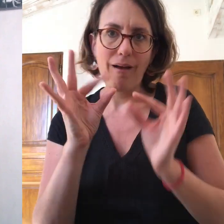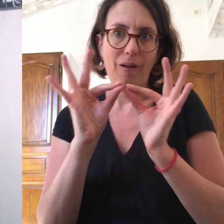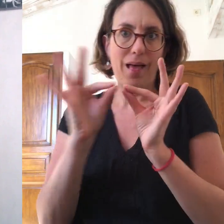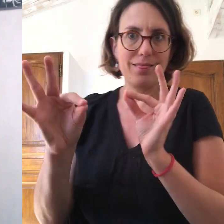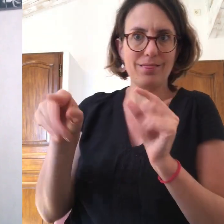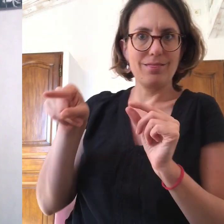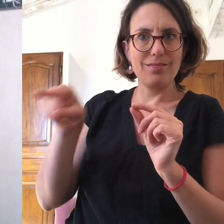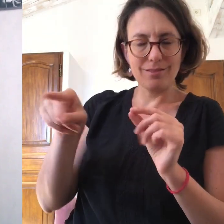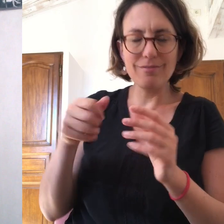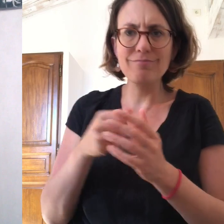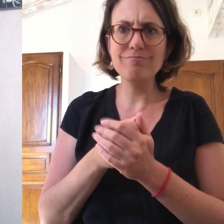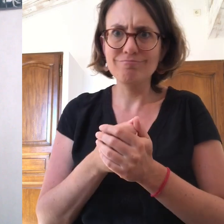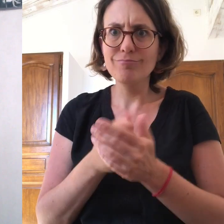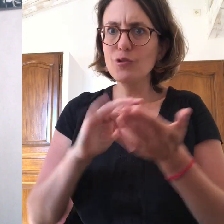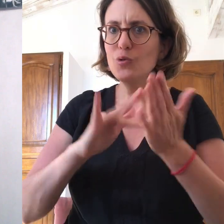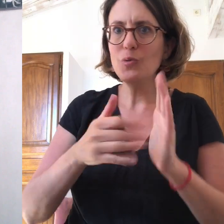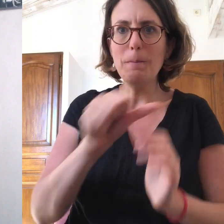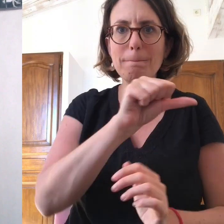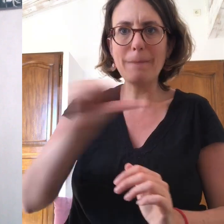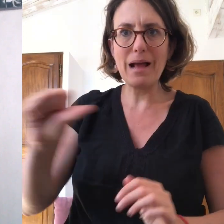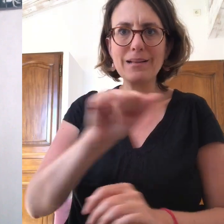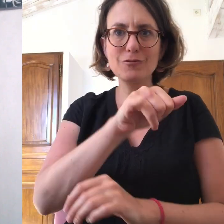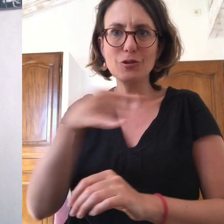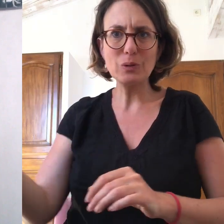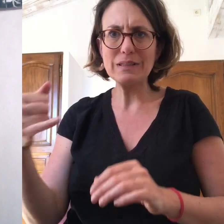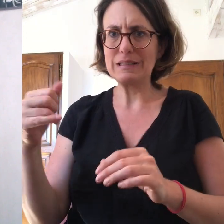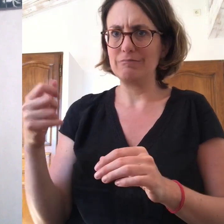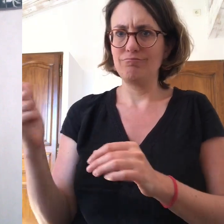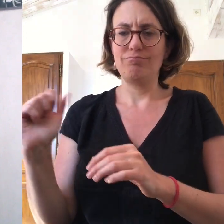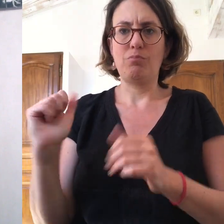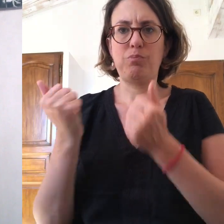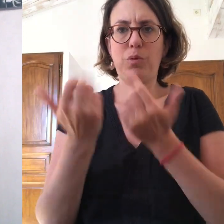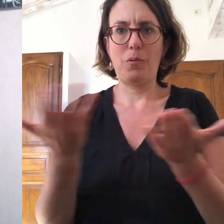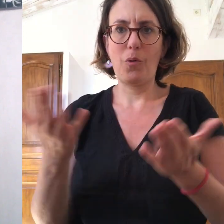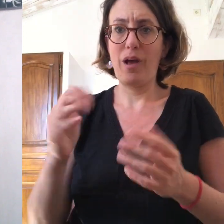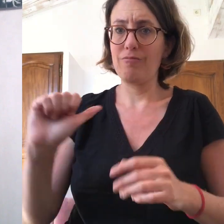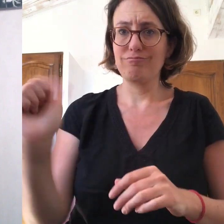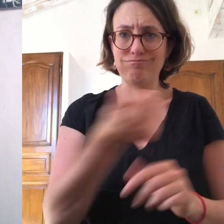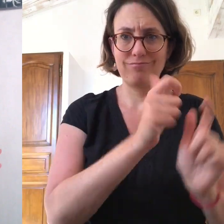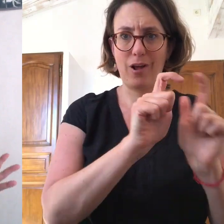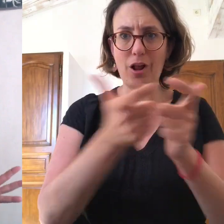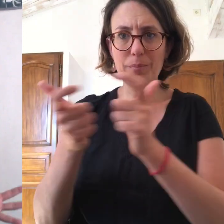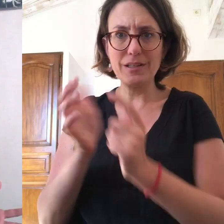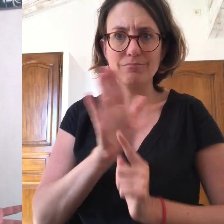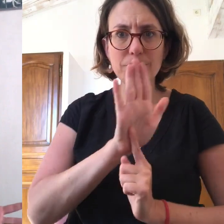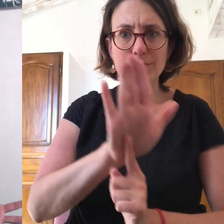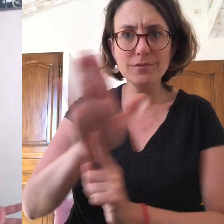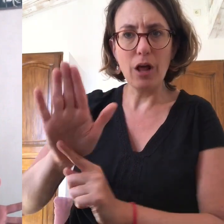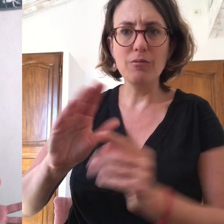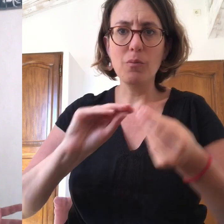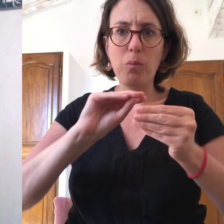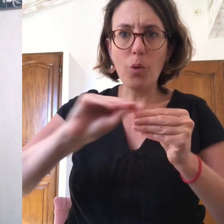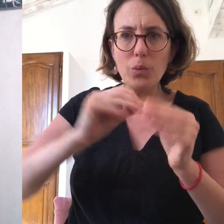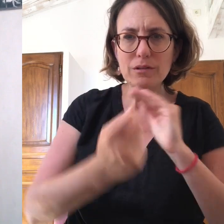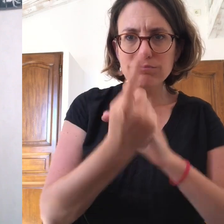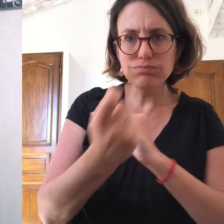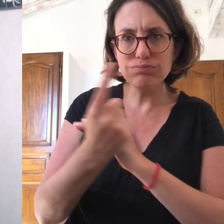proposées en période de confinement tous les mardis et les jeudis. Cela vous permet de découvrir des Startup innovantes